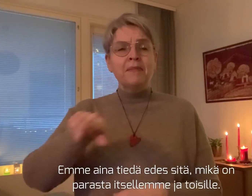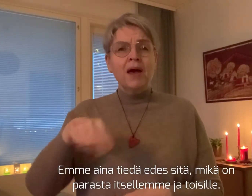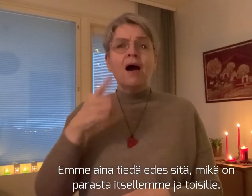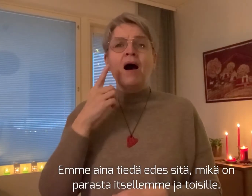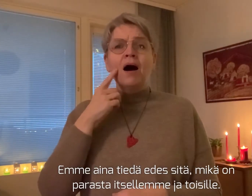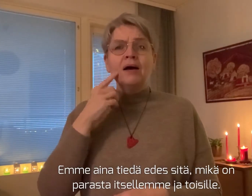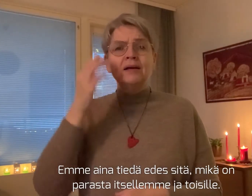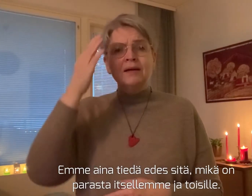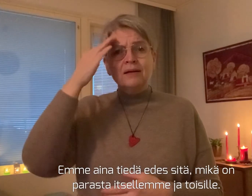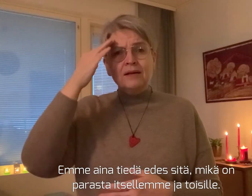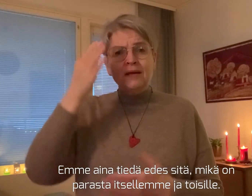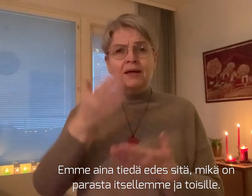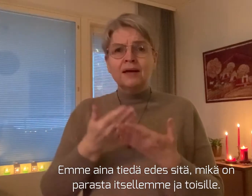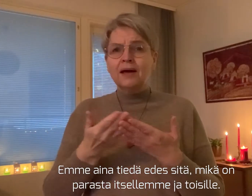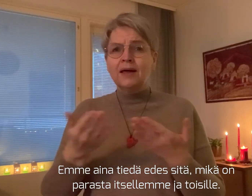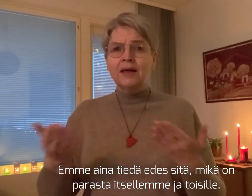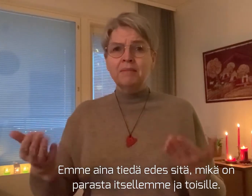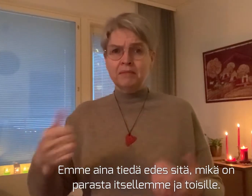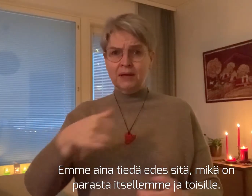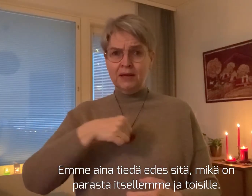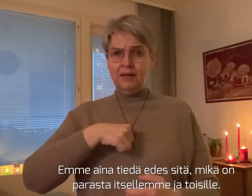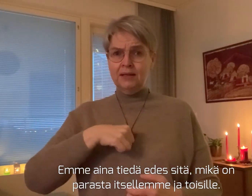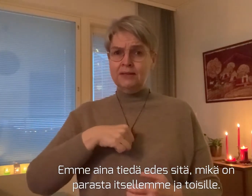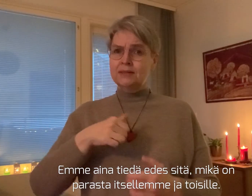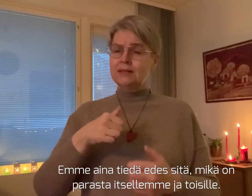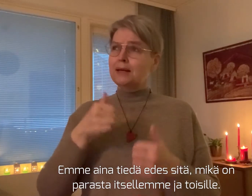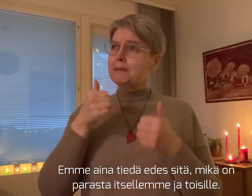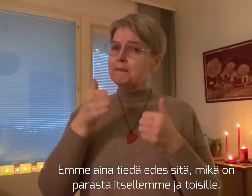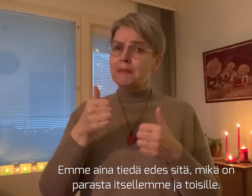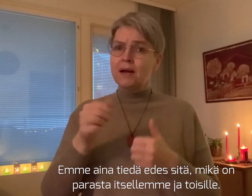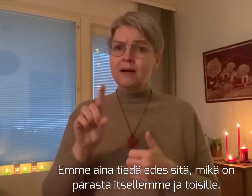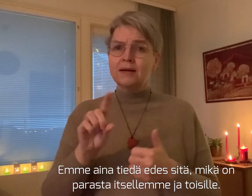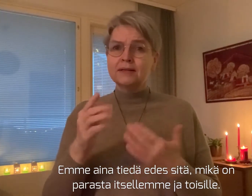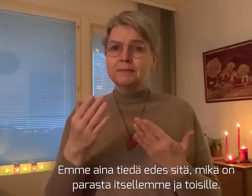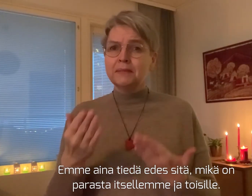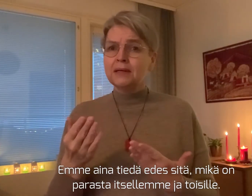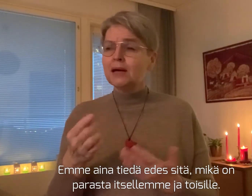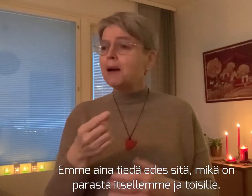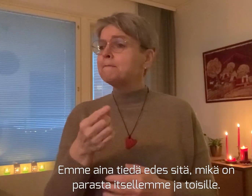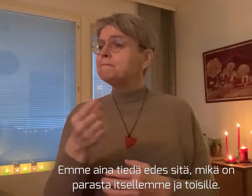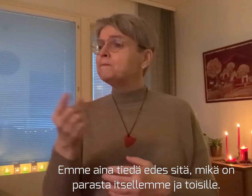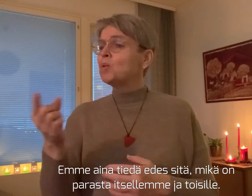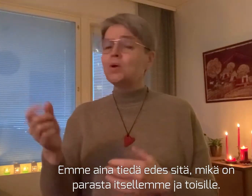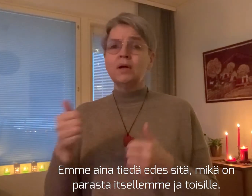Emme aina tiedä edes sitä, mikä on parasta itsellemme ja toisille.